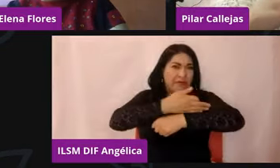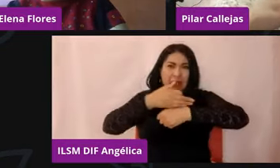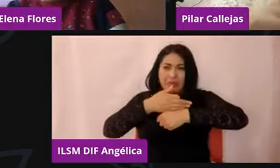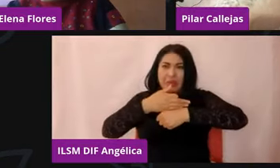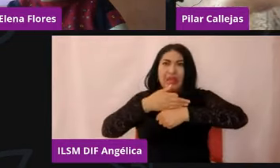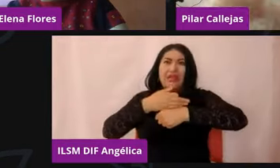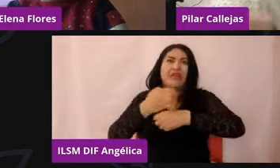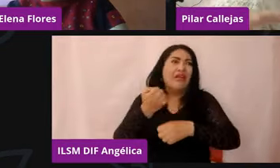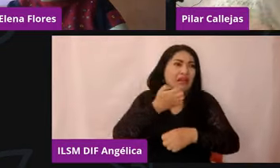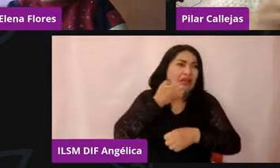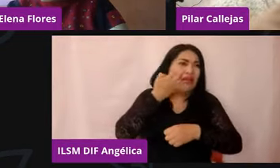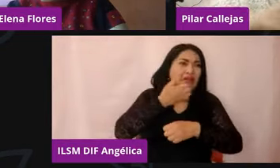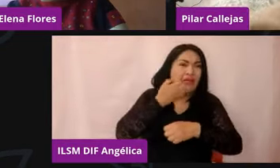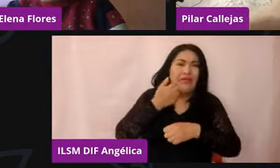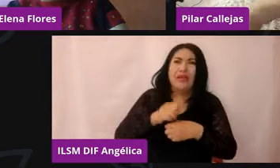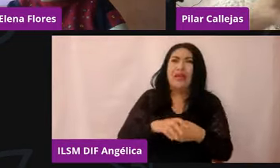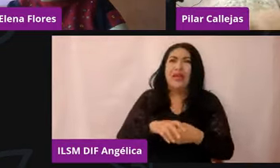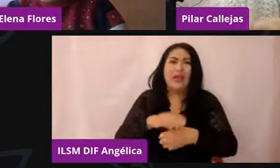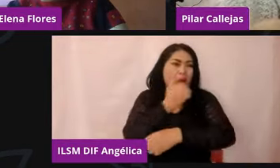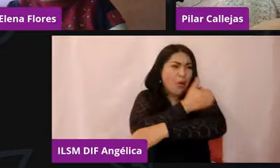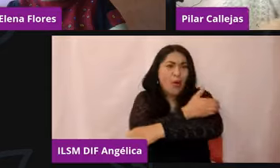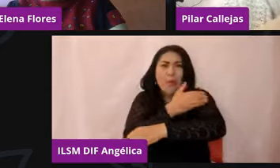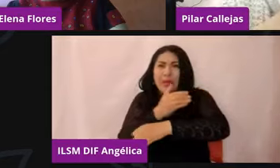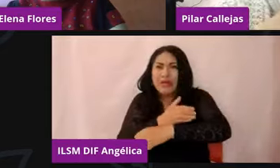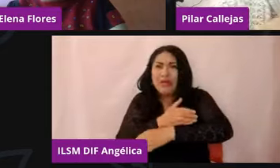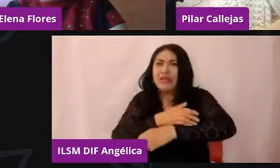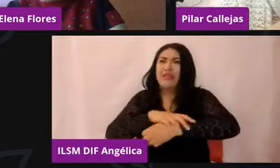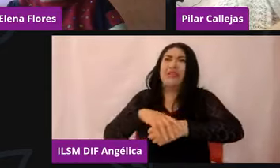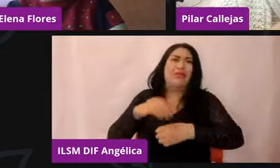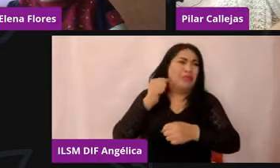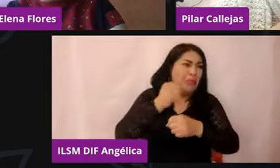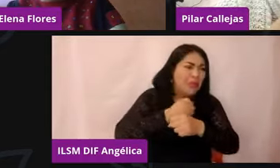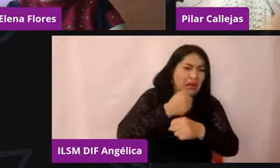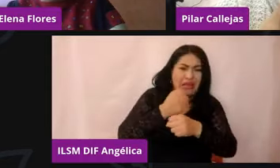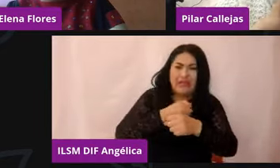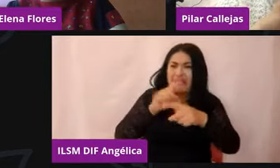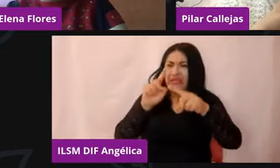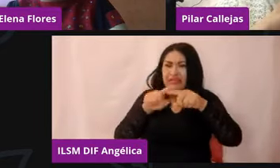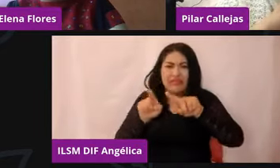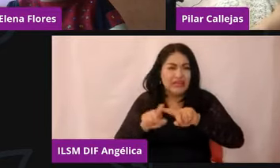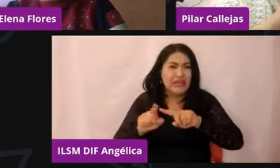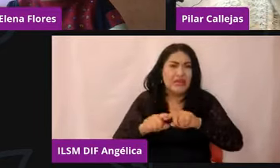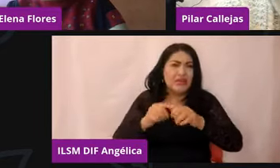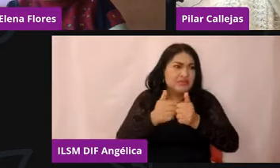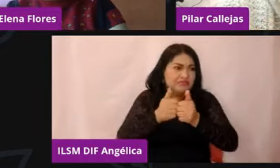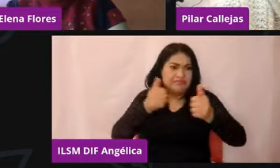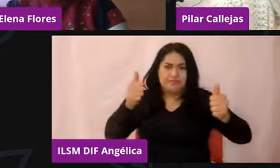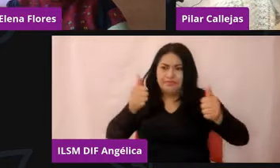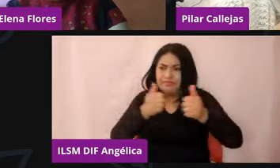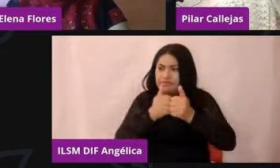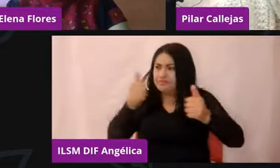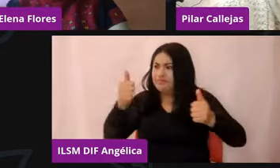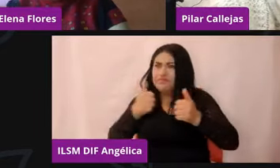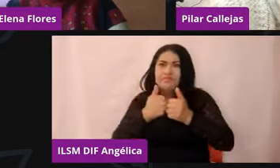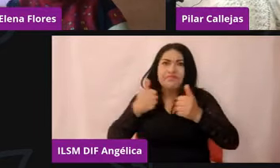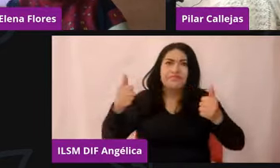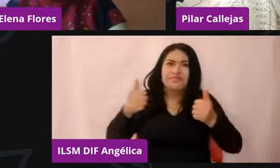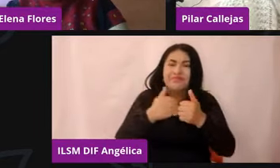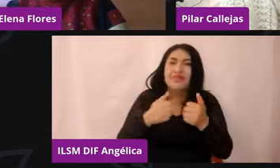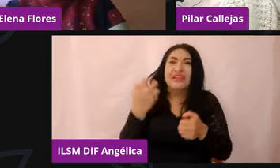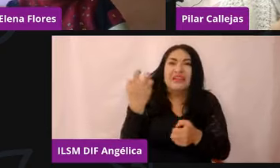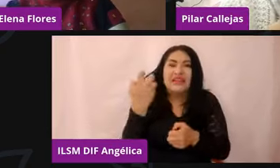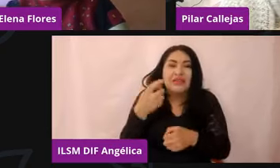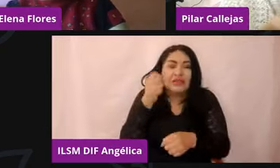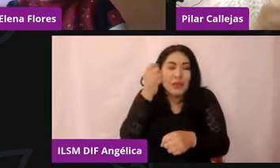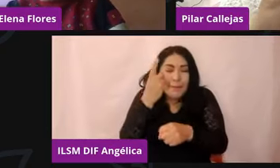escuela, de nuestros hospitales, de nuestras prácticas clínicas. Entonces eso fue como el primer golpe, ¿no?